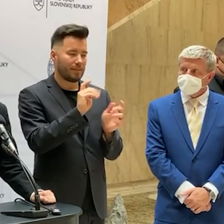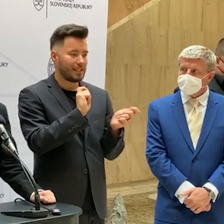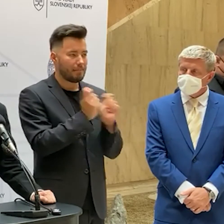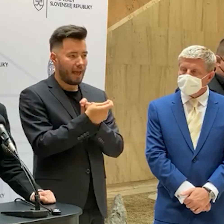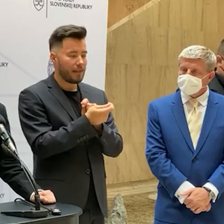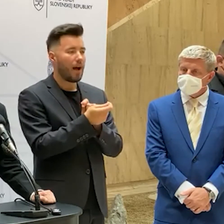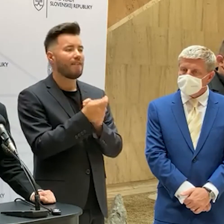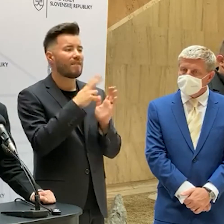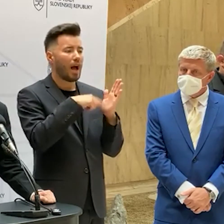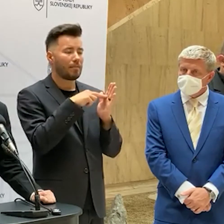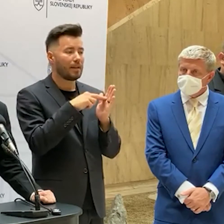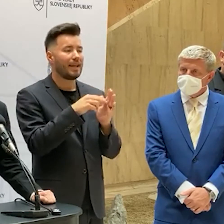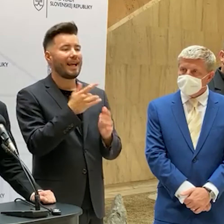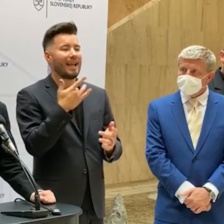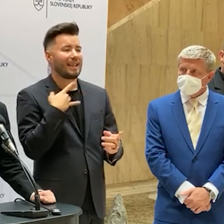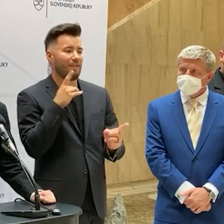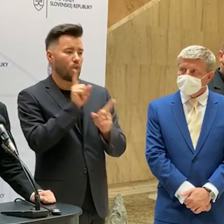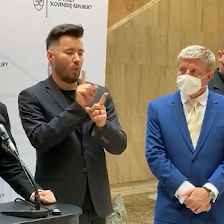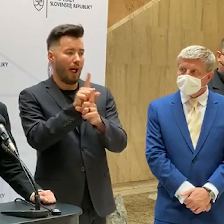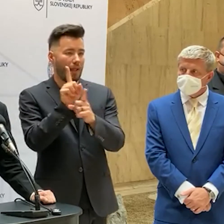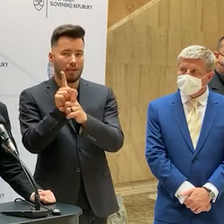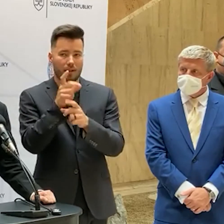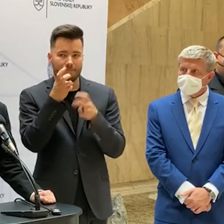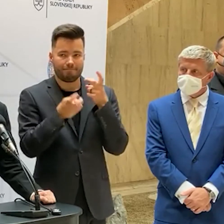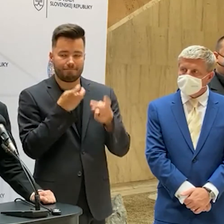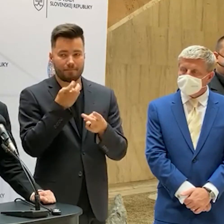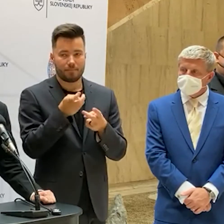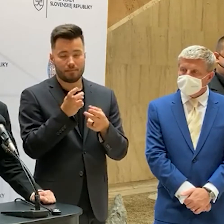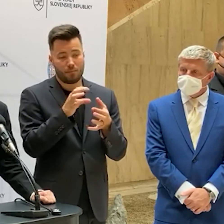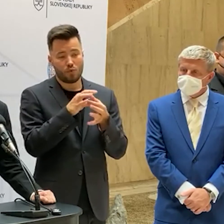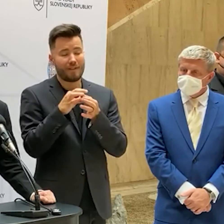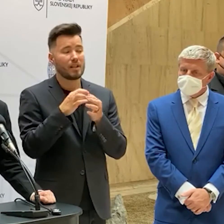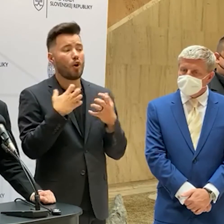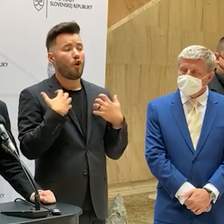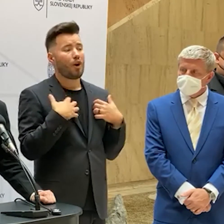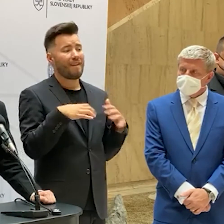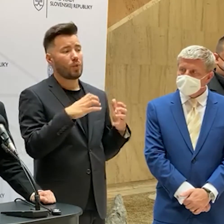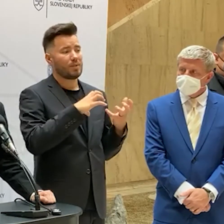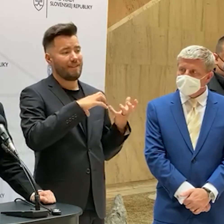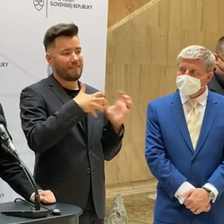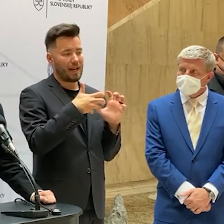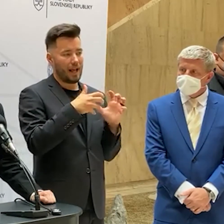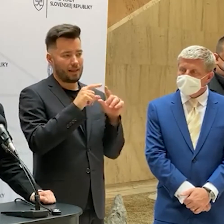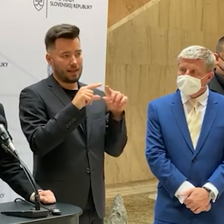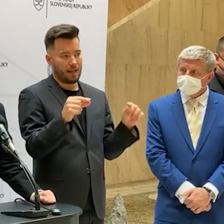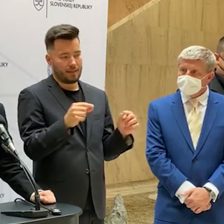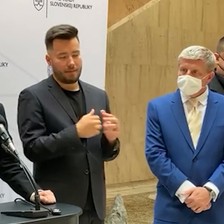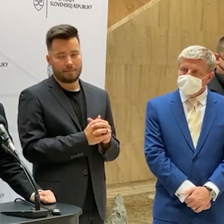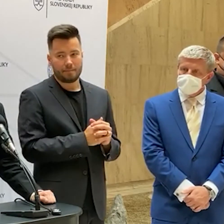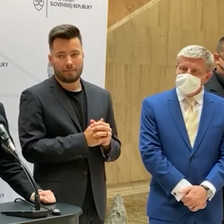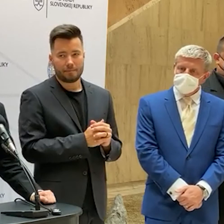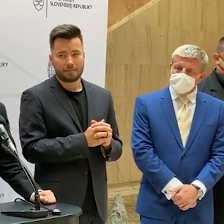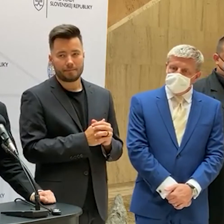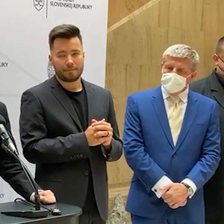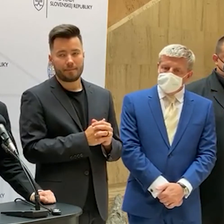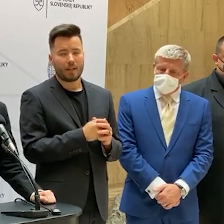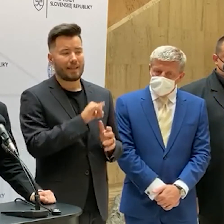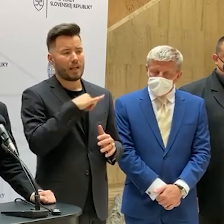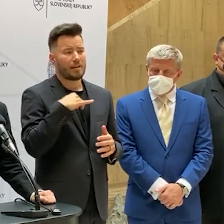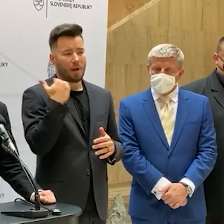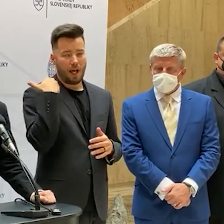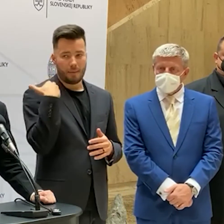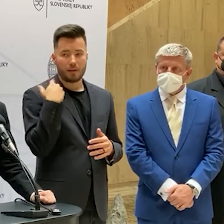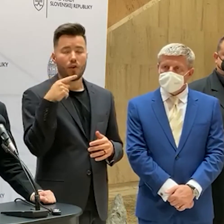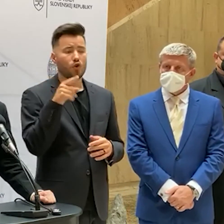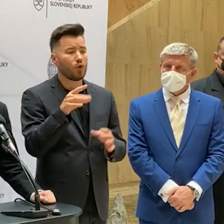bežať aj u nich. Ako inak súvisí to práve s tým covid-variantom. A nebudeme si klamať, toto všetko je vo veľkej miere otázka